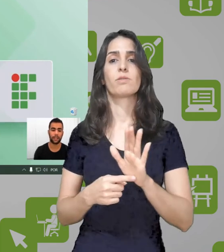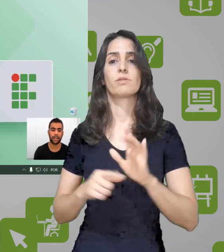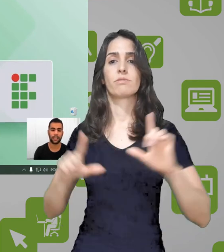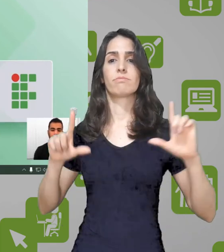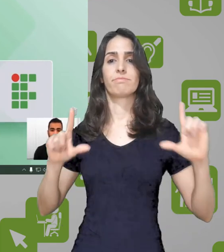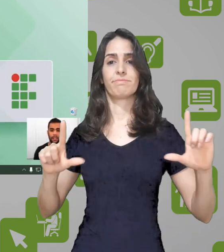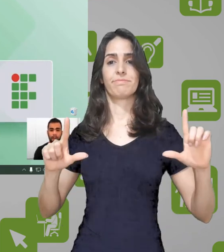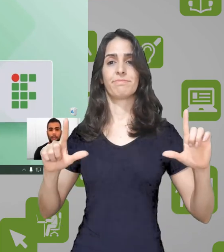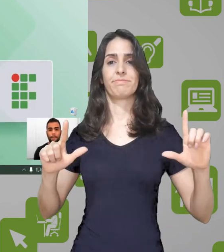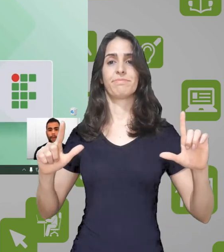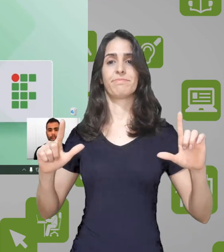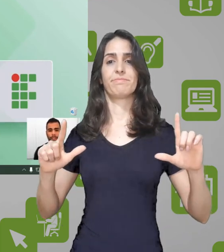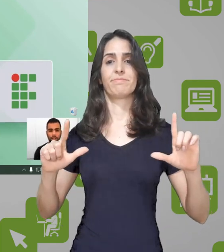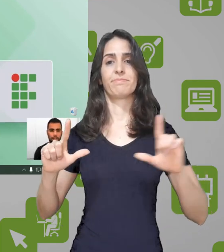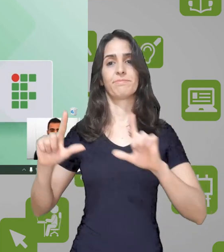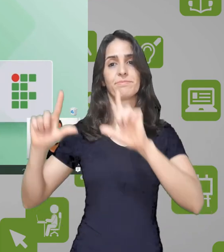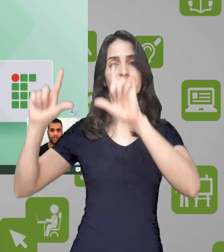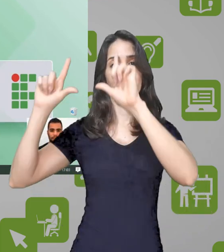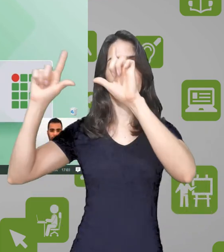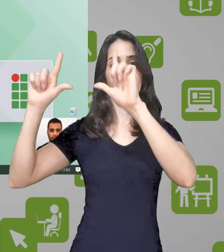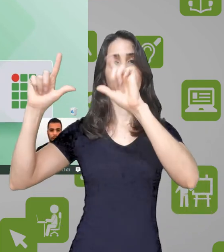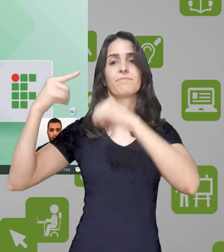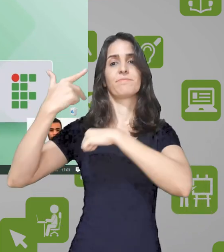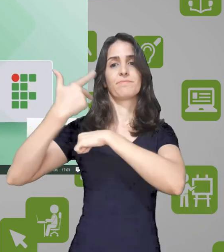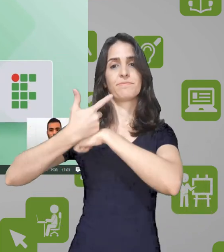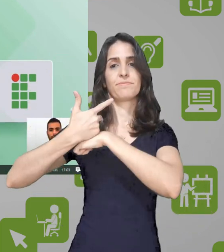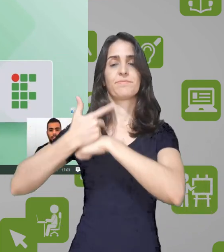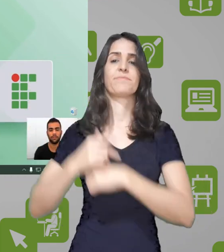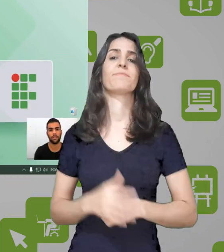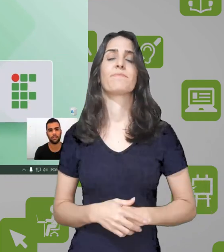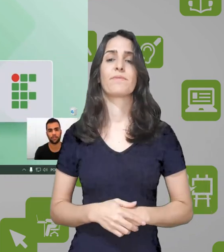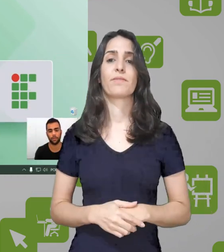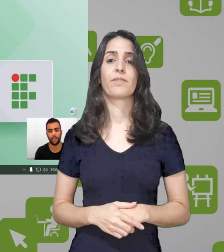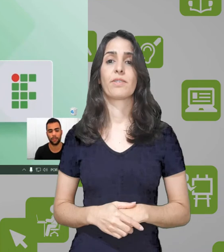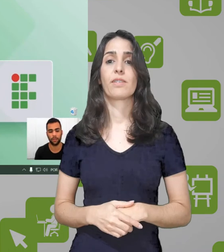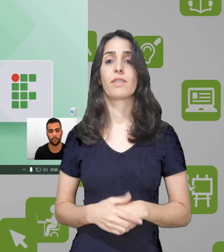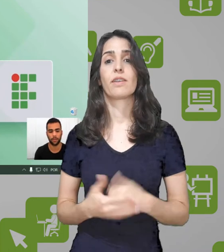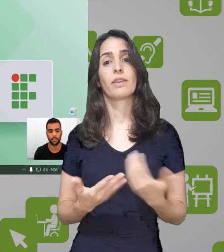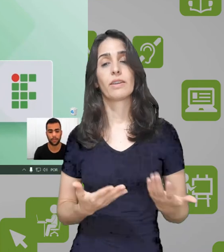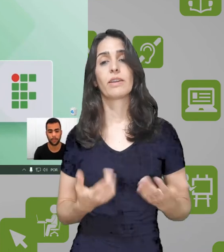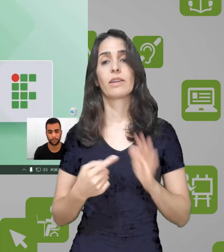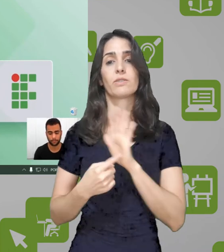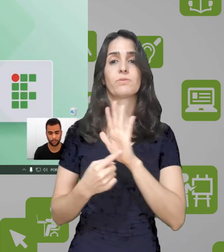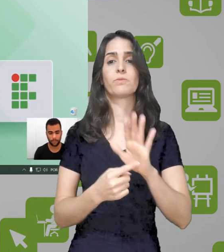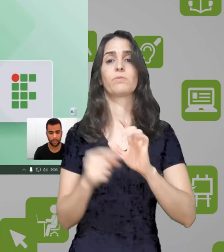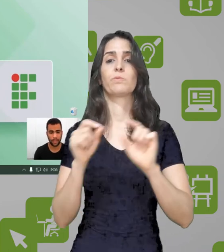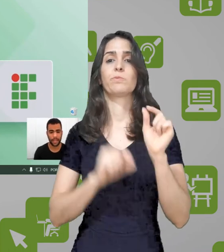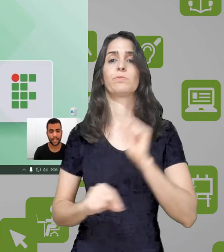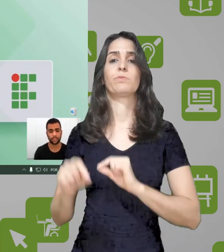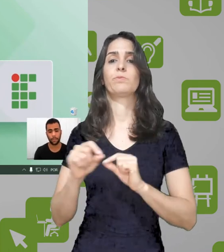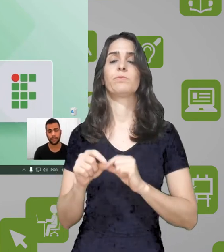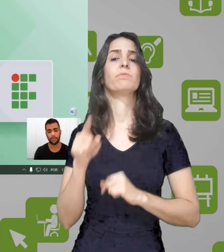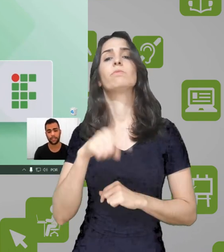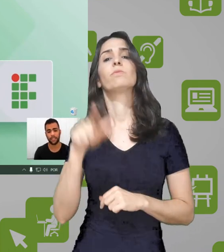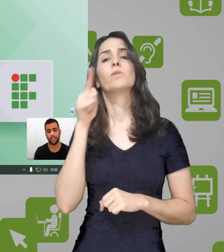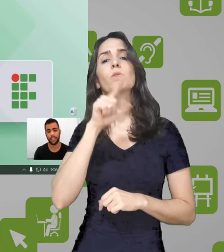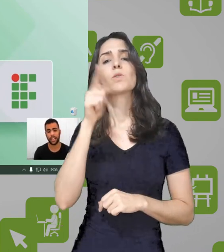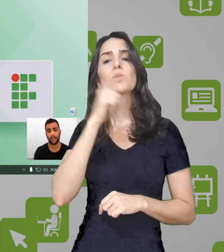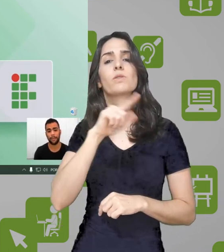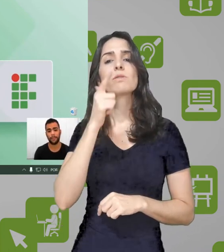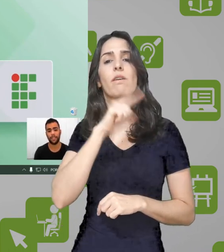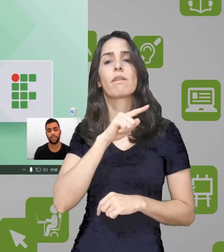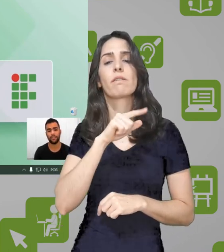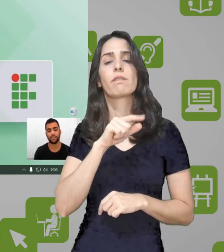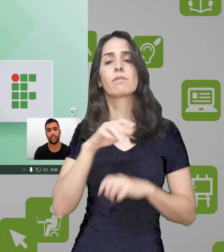opção marcada, ele dá uma pré-visualização da webcam aqui no canto superior do programa. Essa opção aqui,